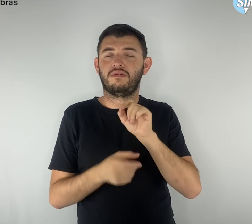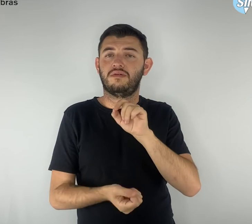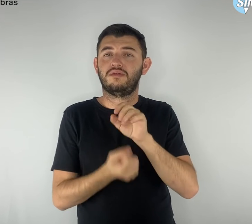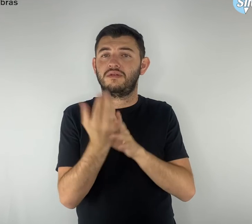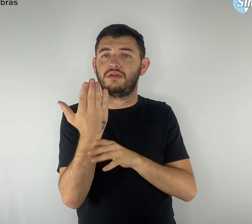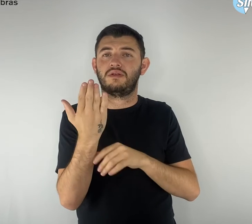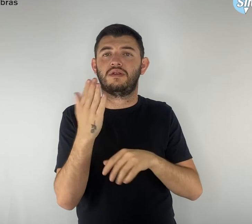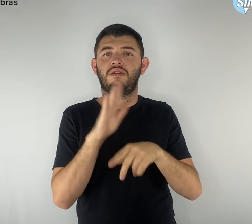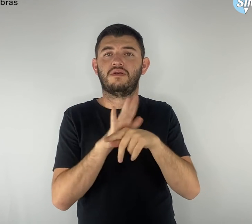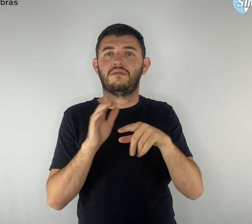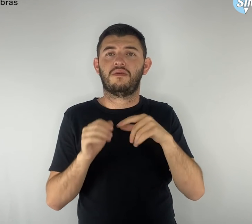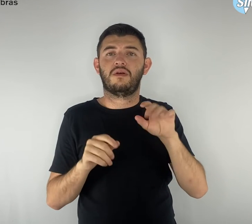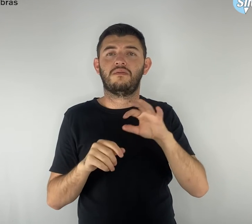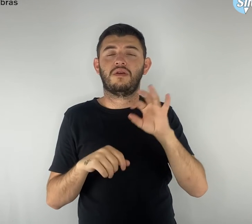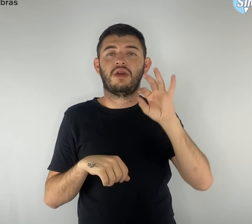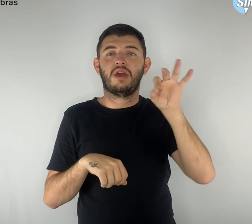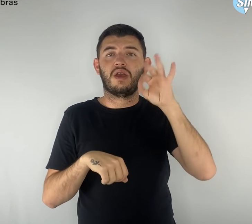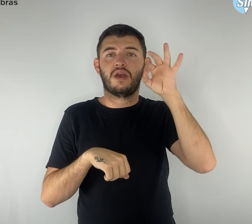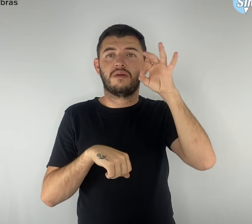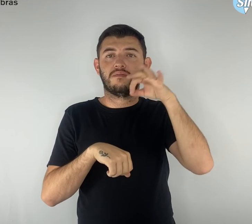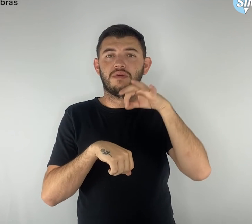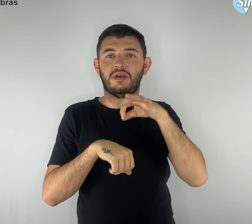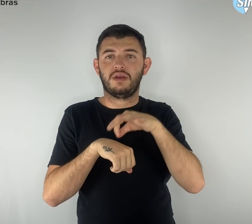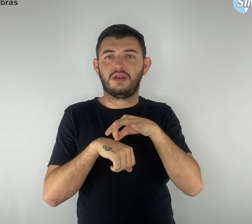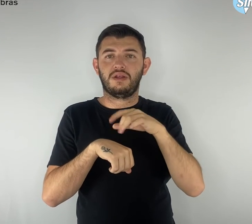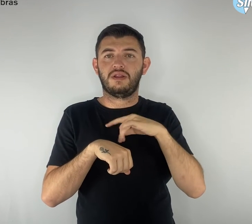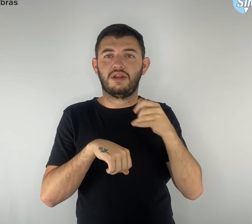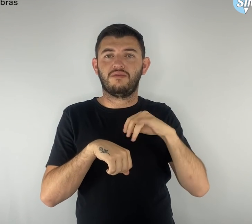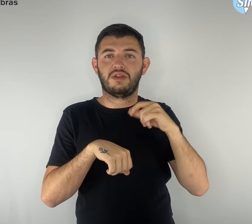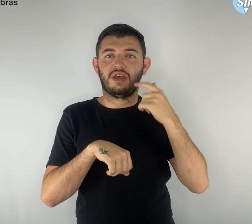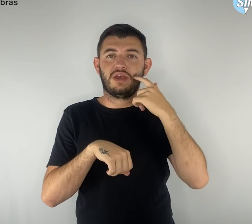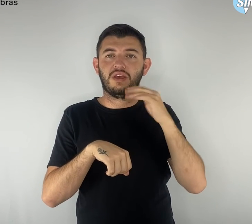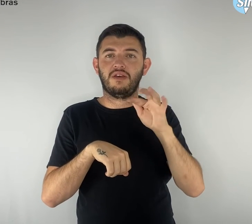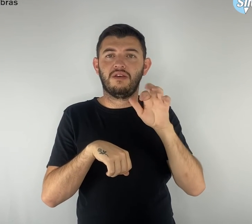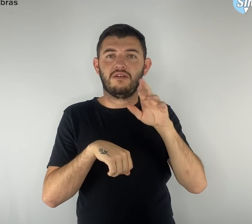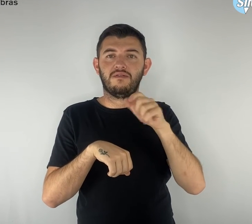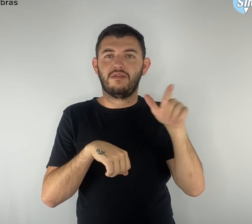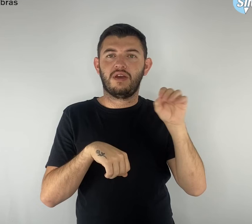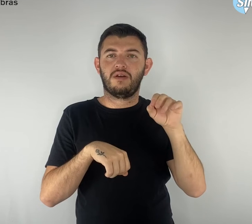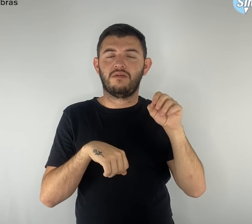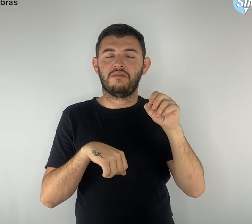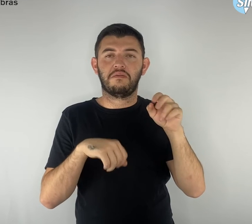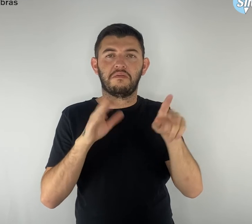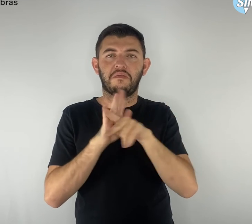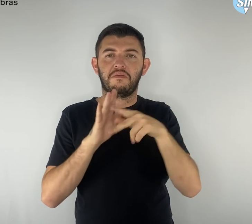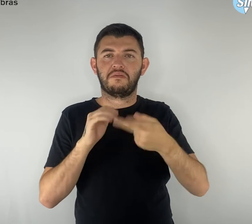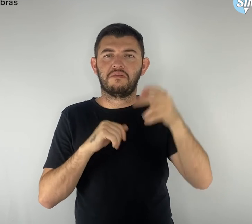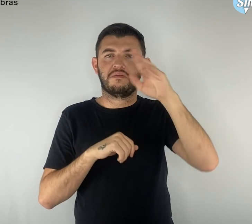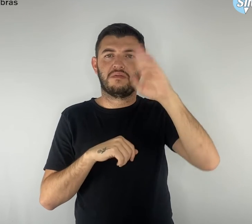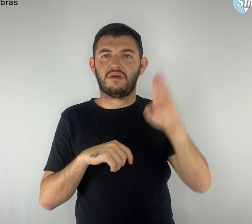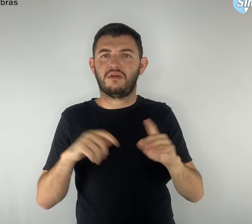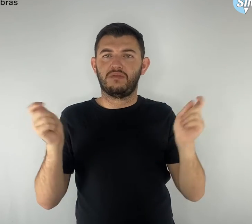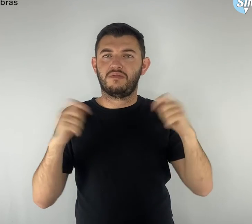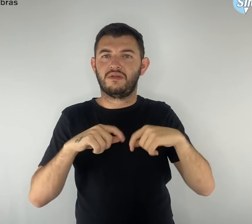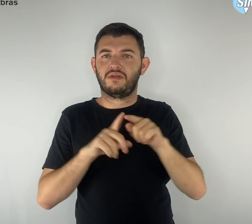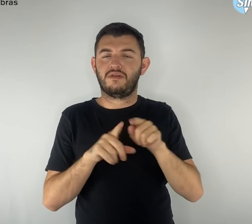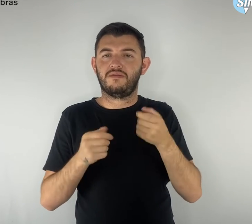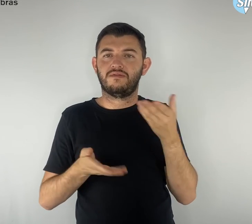sem ferrão, com abelhas nativas do Brasil, com as quais é possível cultivá-las em casa,